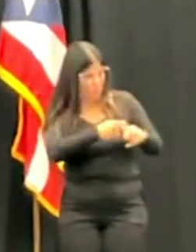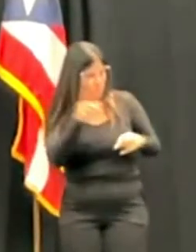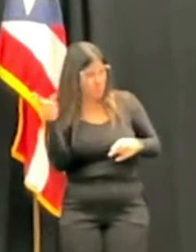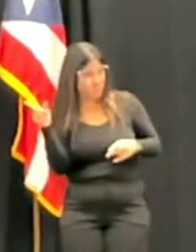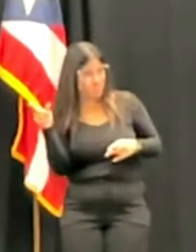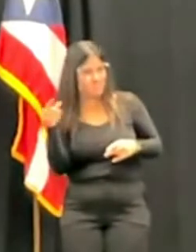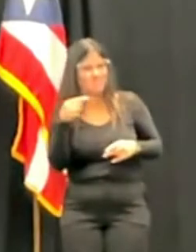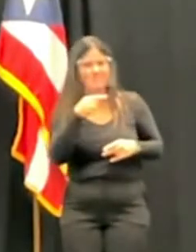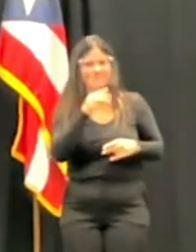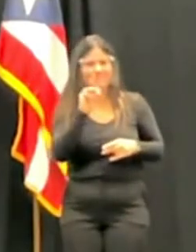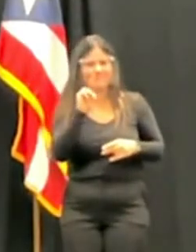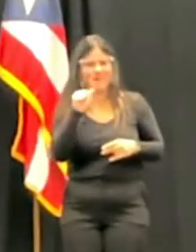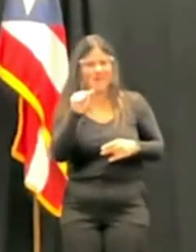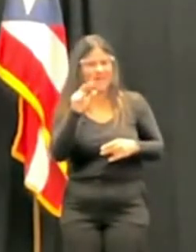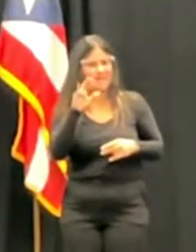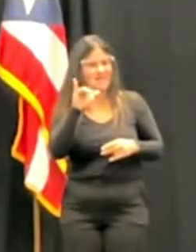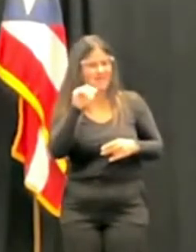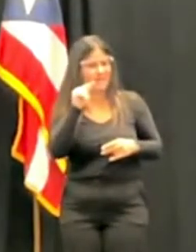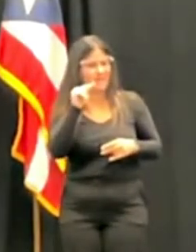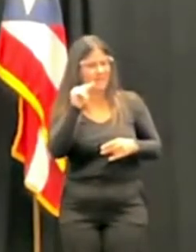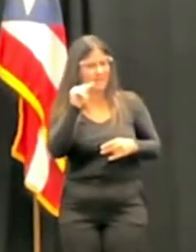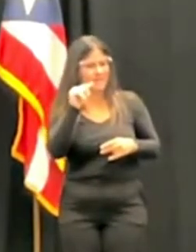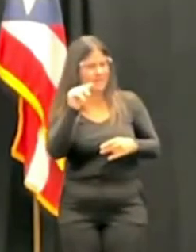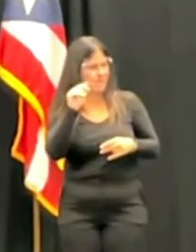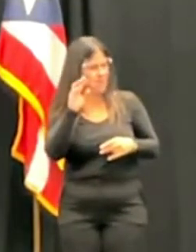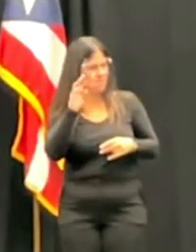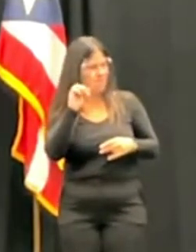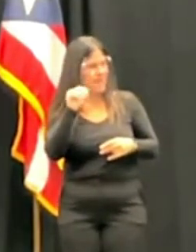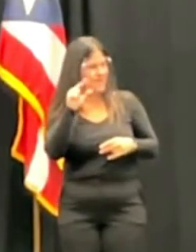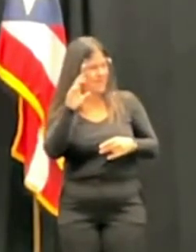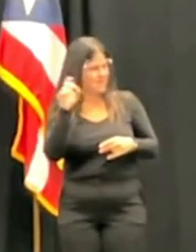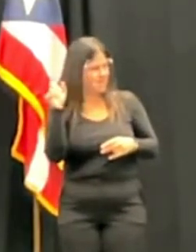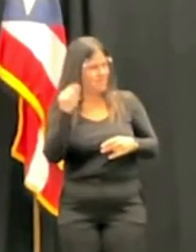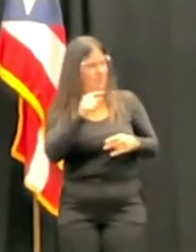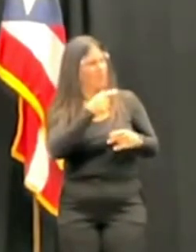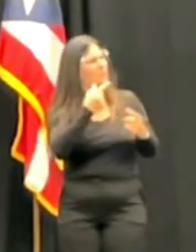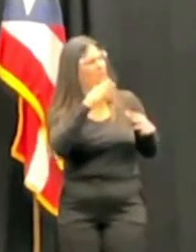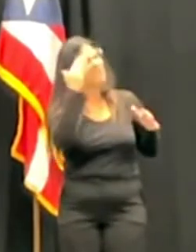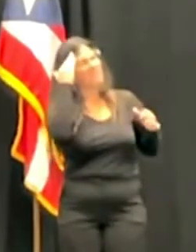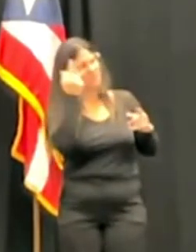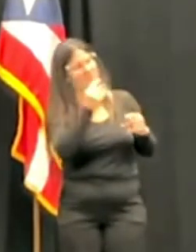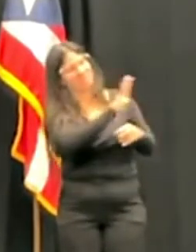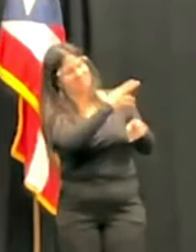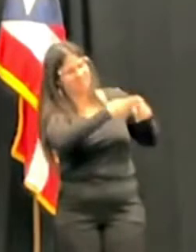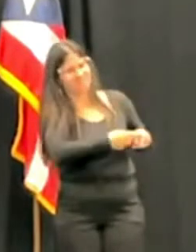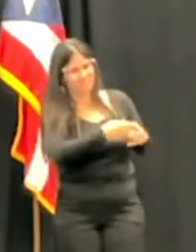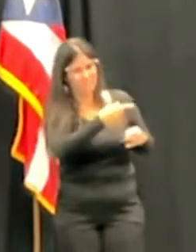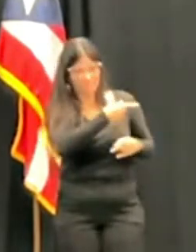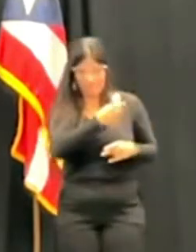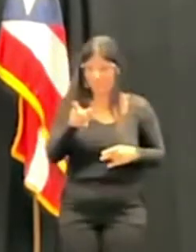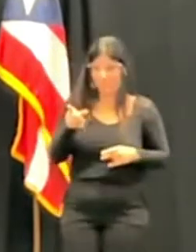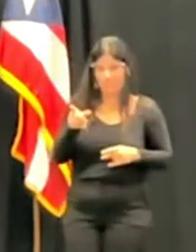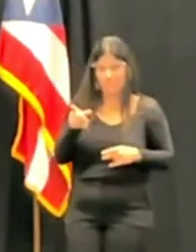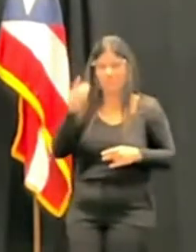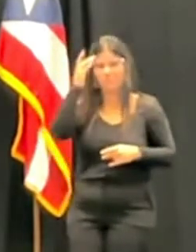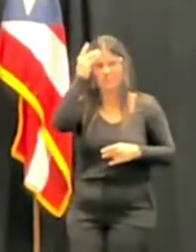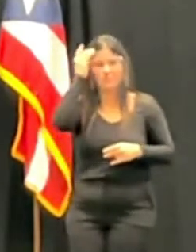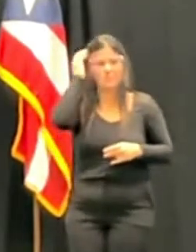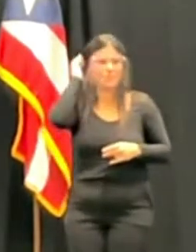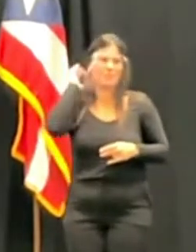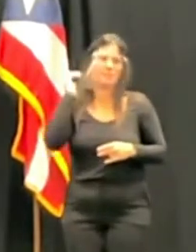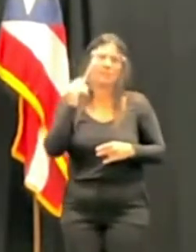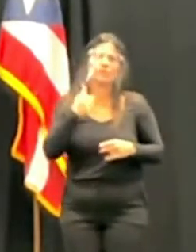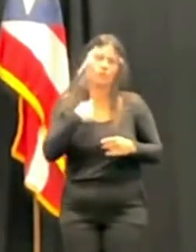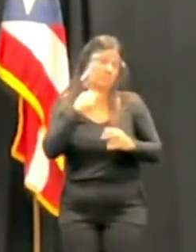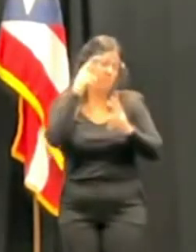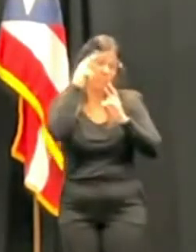Mártir, así que ese nombre era conocido. Desde ese momento tuve la deferencia de él como presidente del